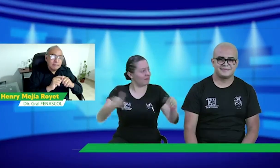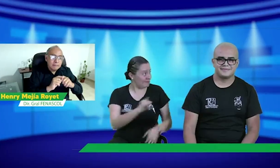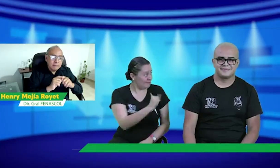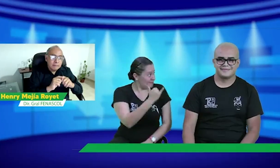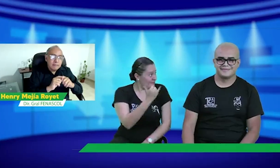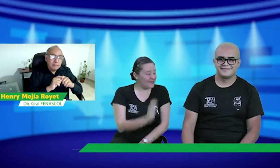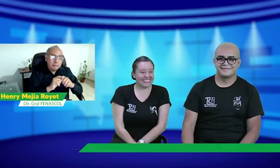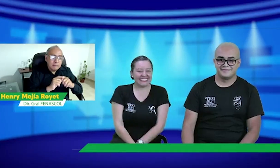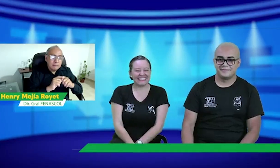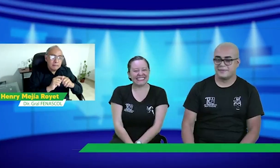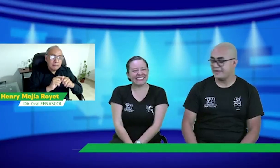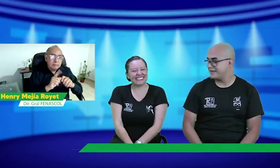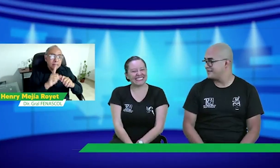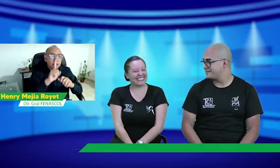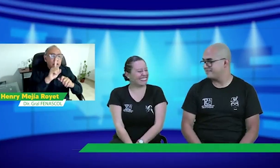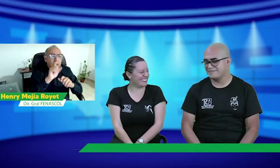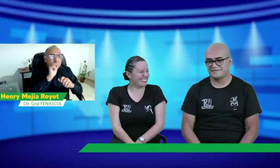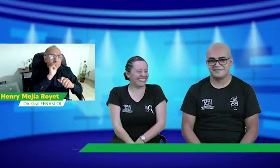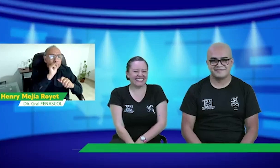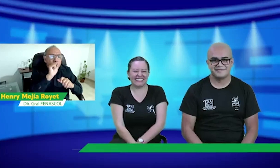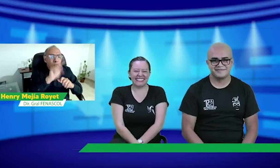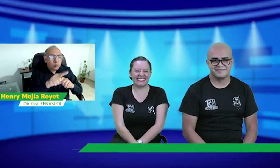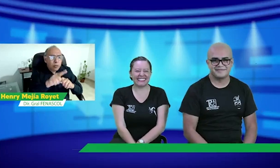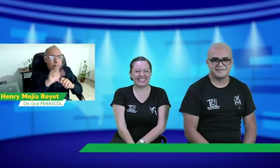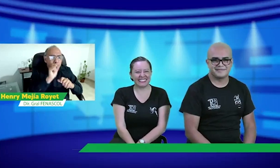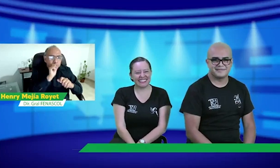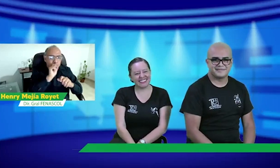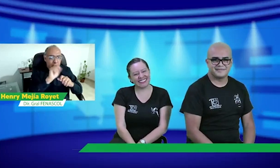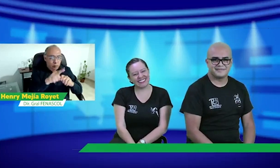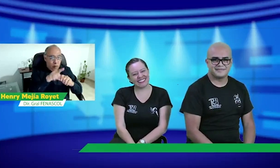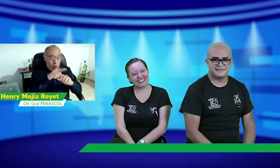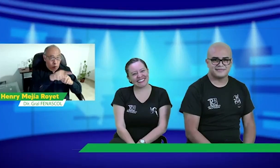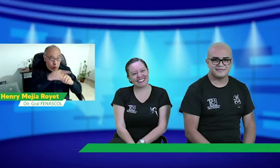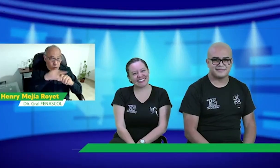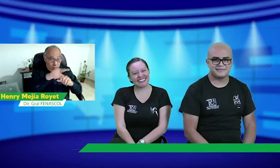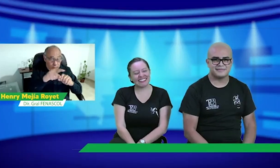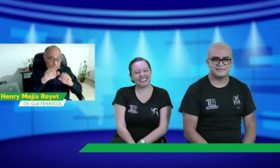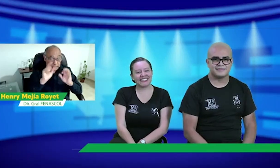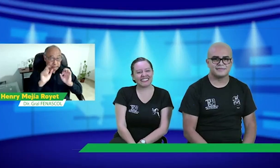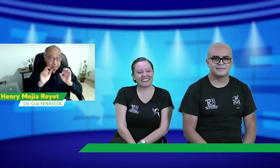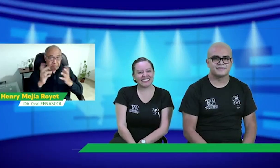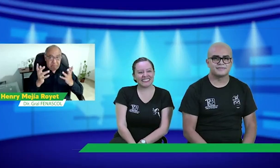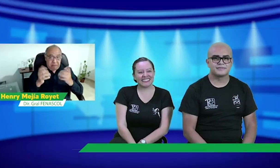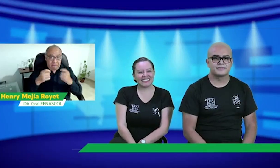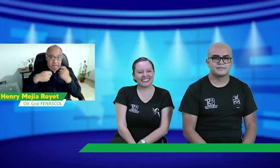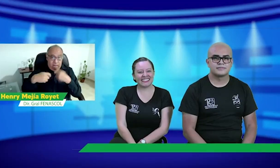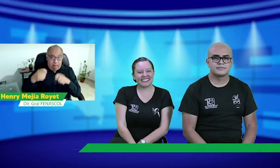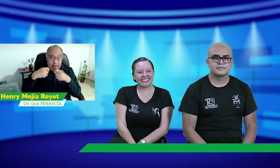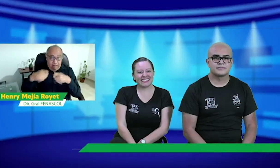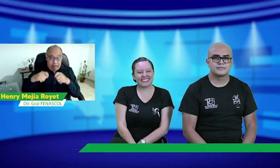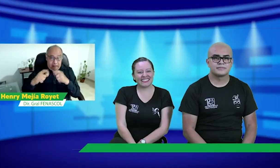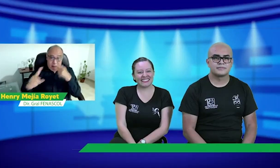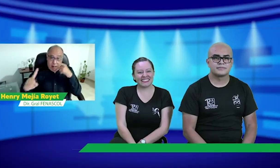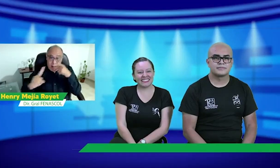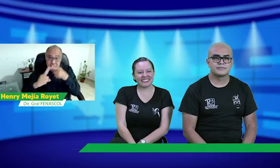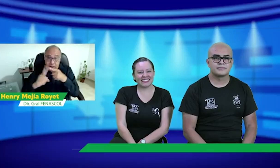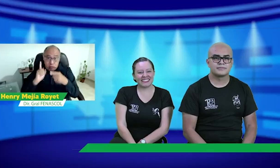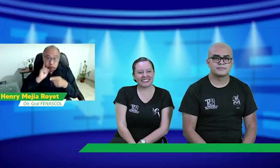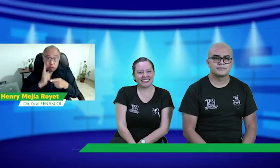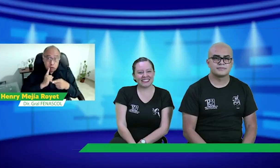sordos. Eso es todo un reto, ¿no? Un reto para, para hacer este quisiera, sobre eso, hacerles una pregunta. Ustedes están comentando